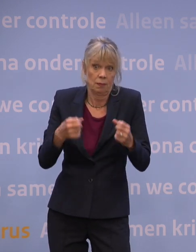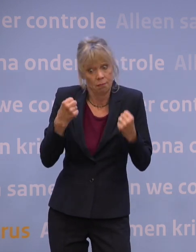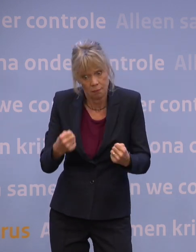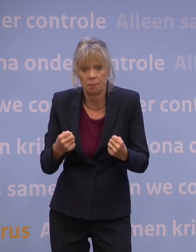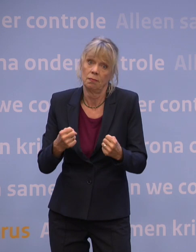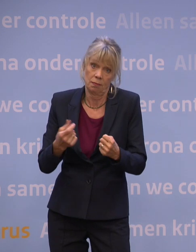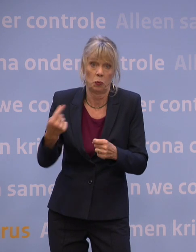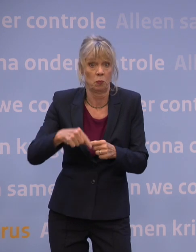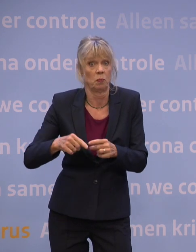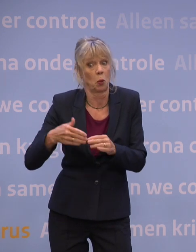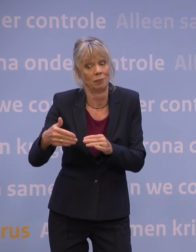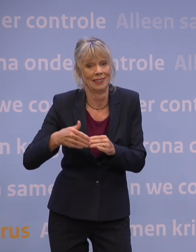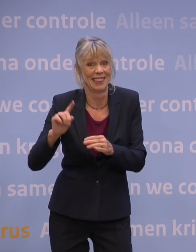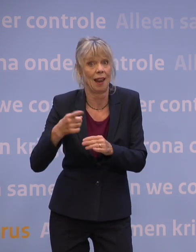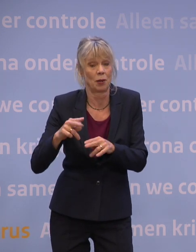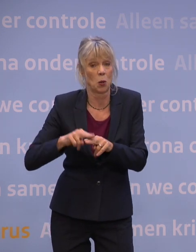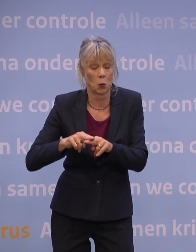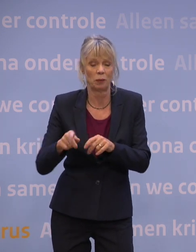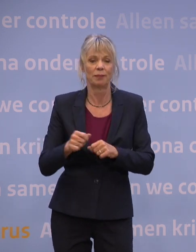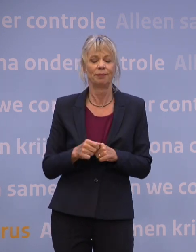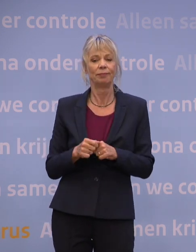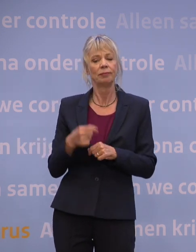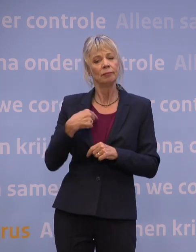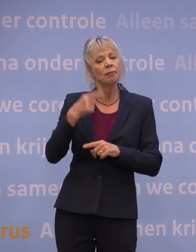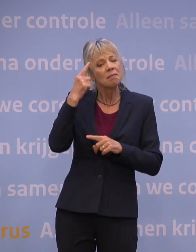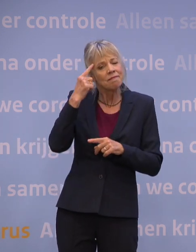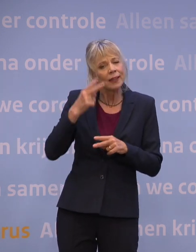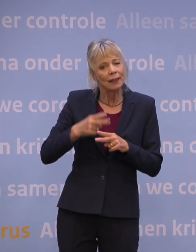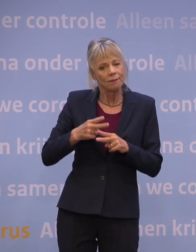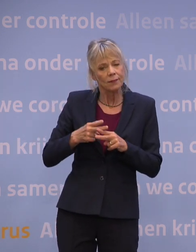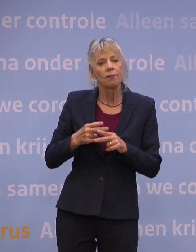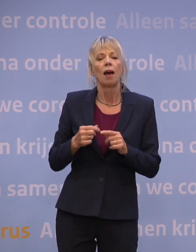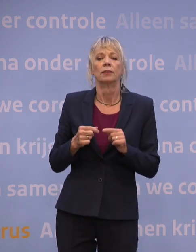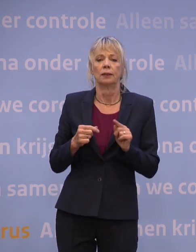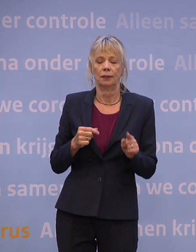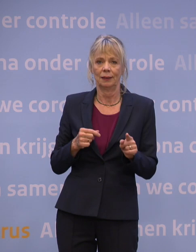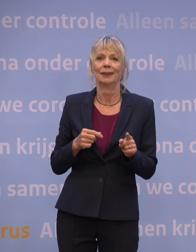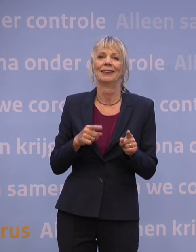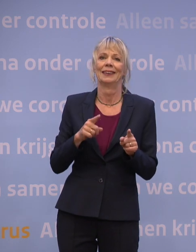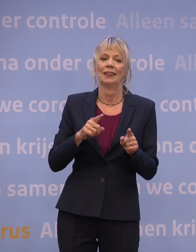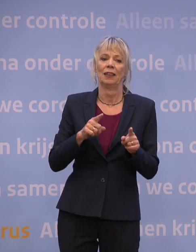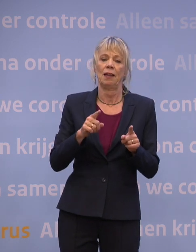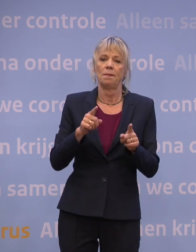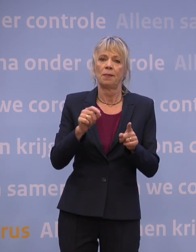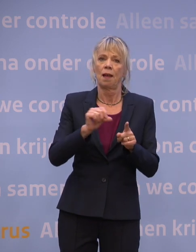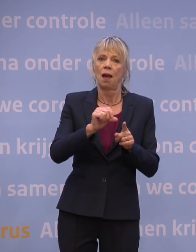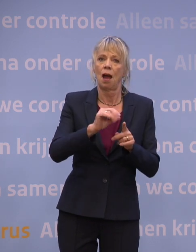Drie is dat mijn aanname was dat meer landen, net als Nederland, die veertien dagen na de tweede prik er niet bij op zouden tellen. En dat